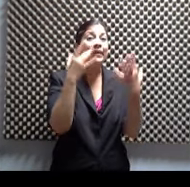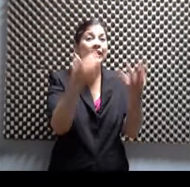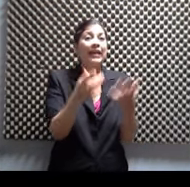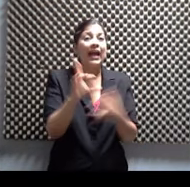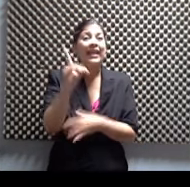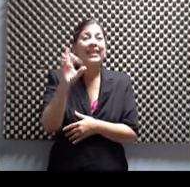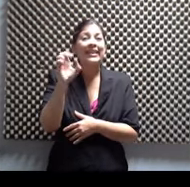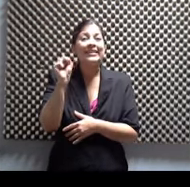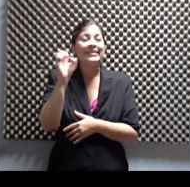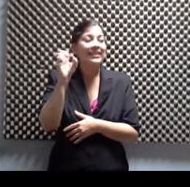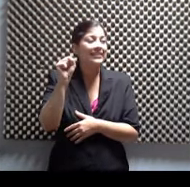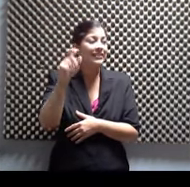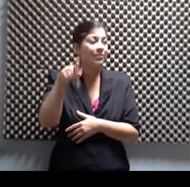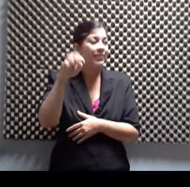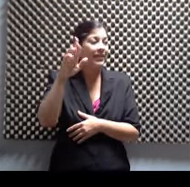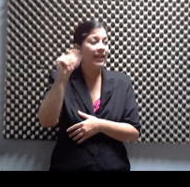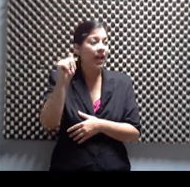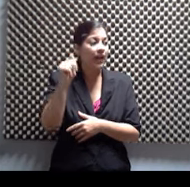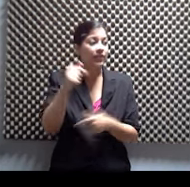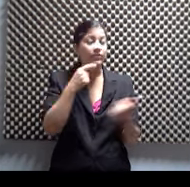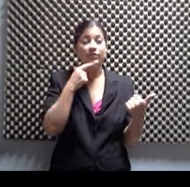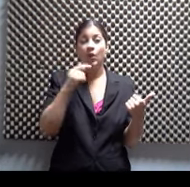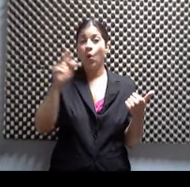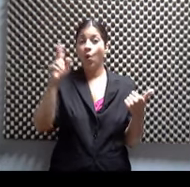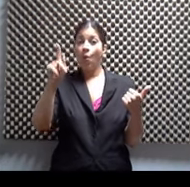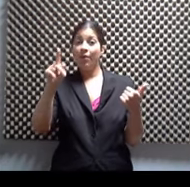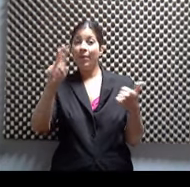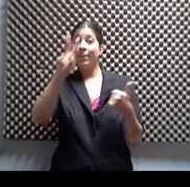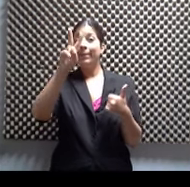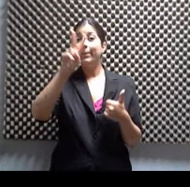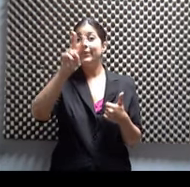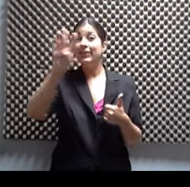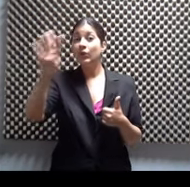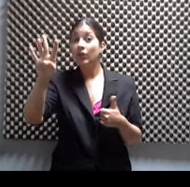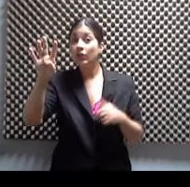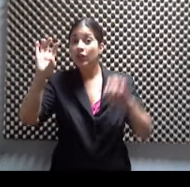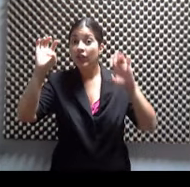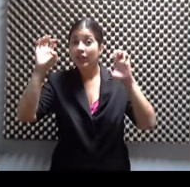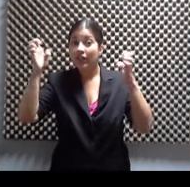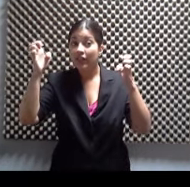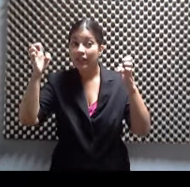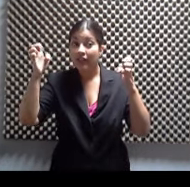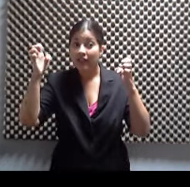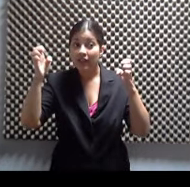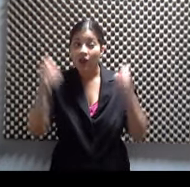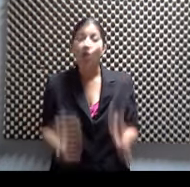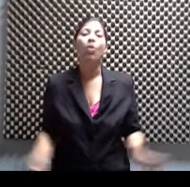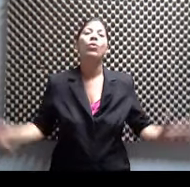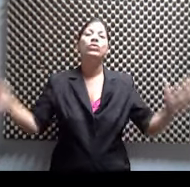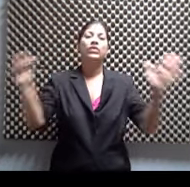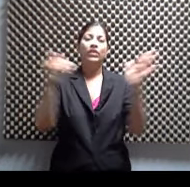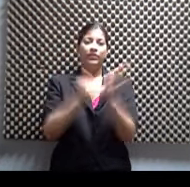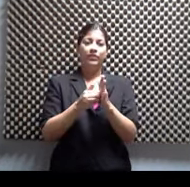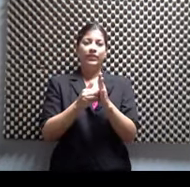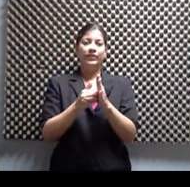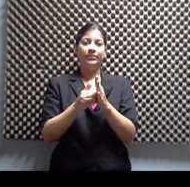Lisma informa que este jueves 24 de enero se estrena. Se reestrena. Reestrena. En el Teatro Hollywood de